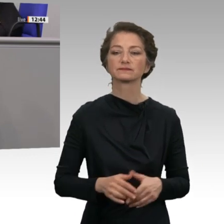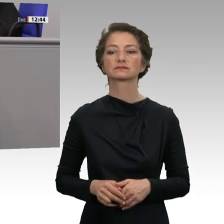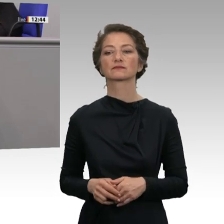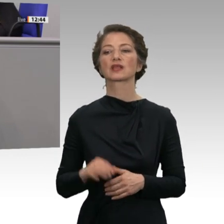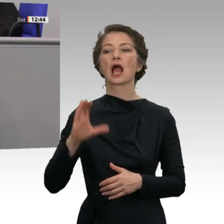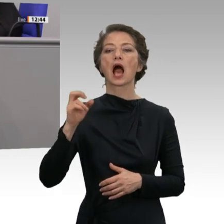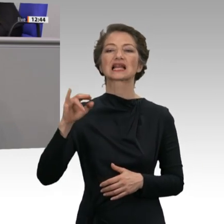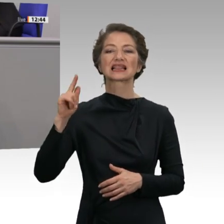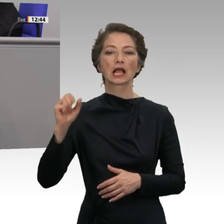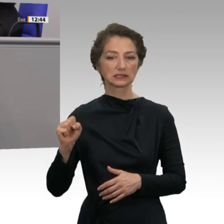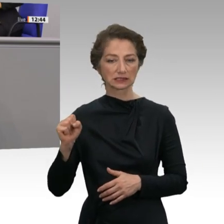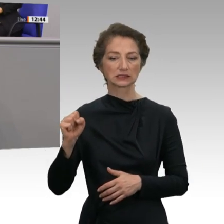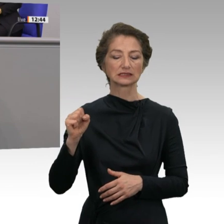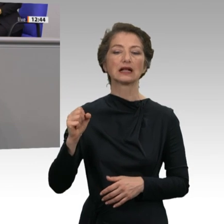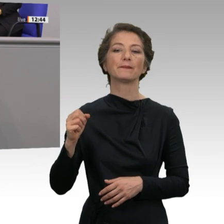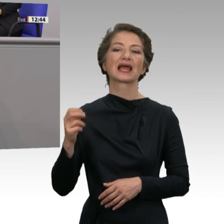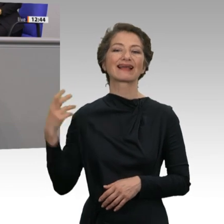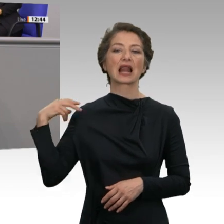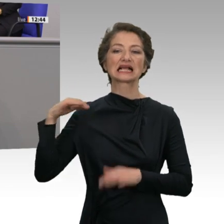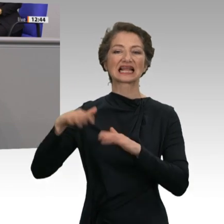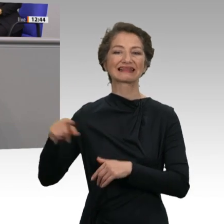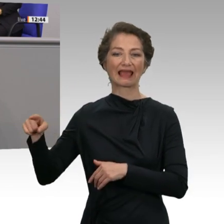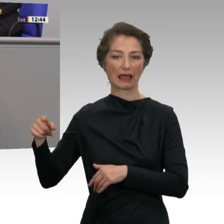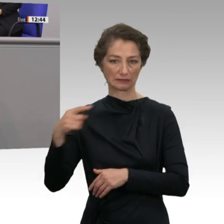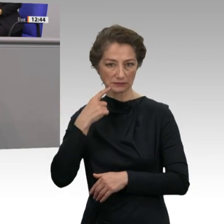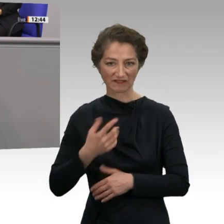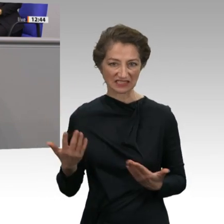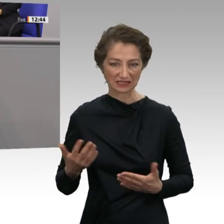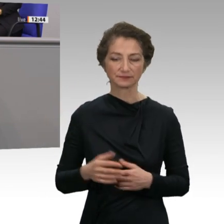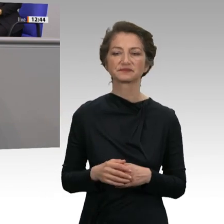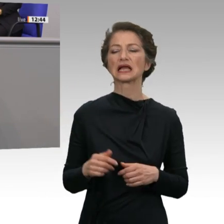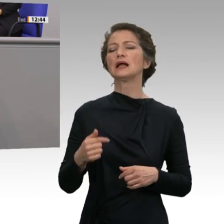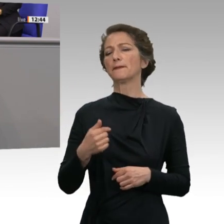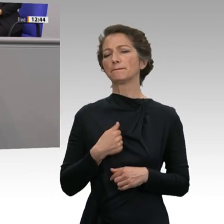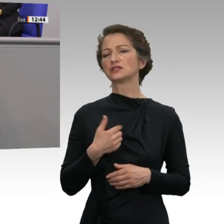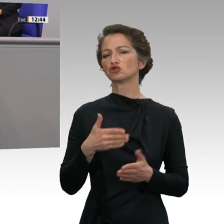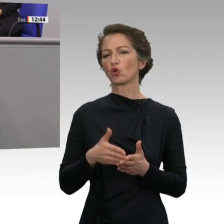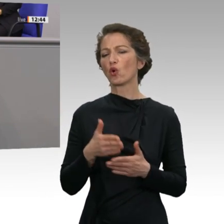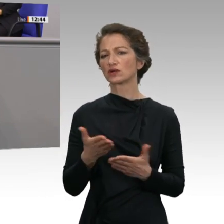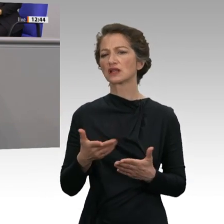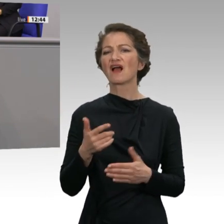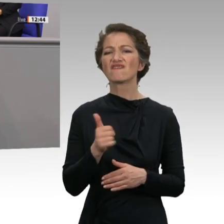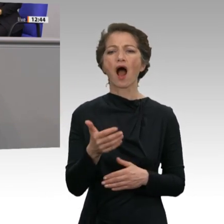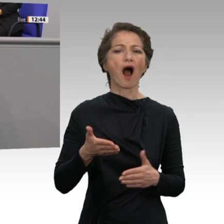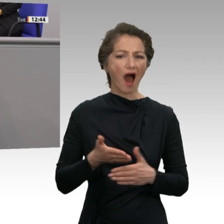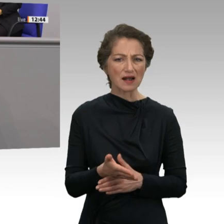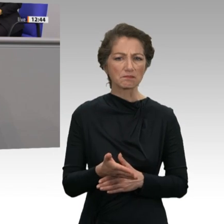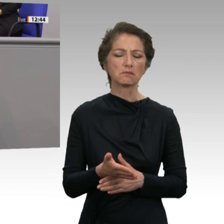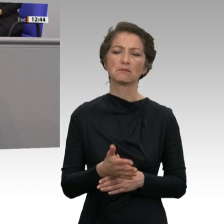liebe Union. Was mich stört, ist einfach, dass beim jetzigen Modell die Armen leer ausgehen. Für all diejenigen, die